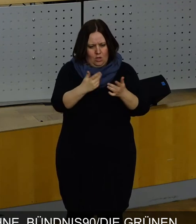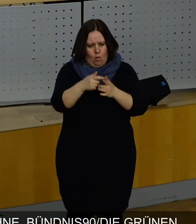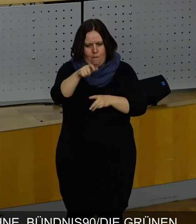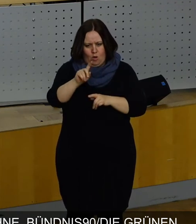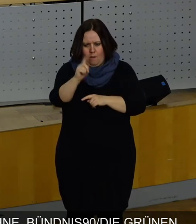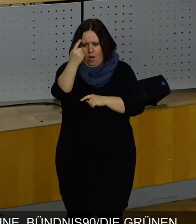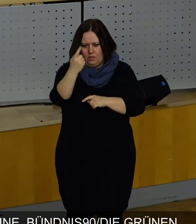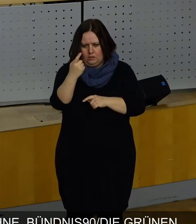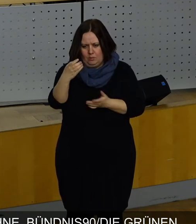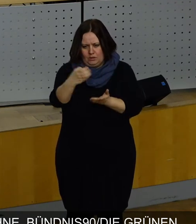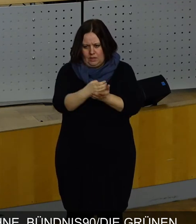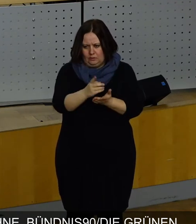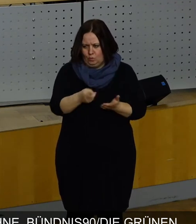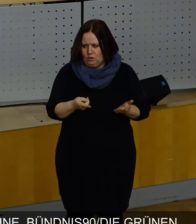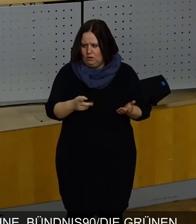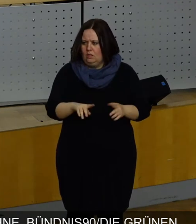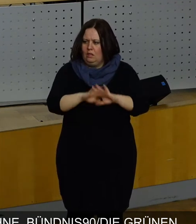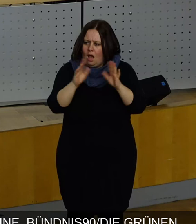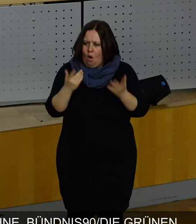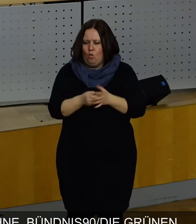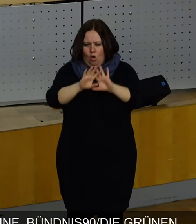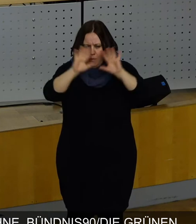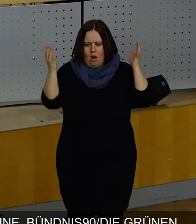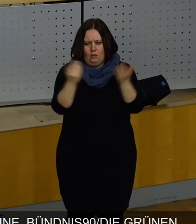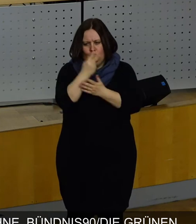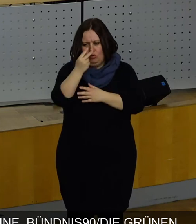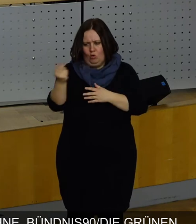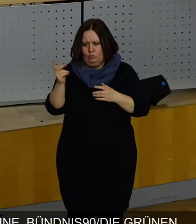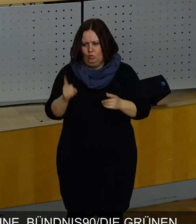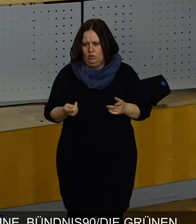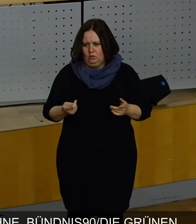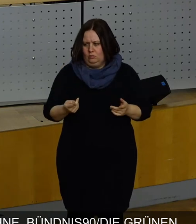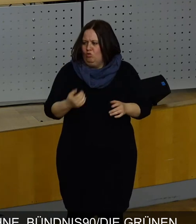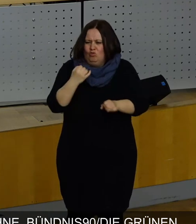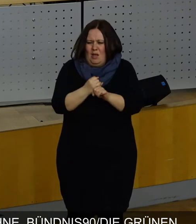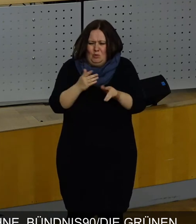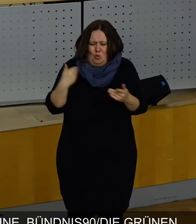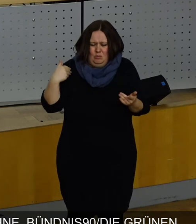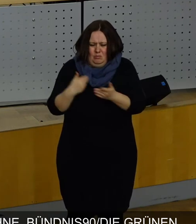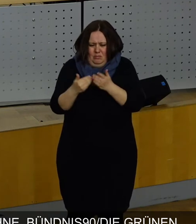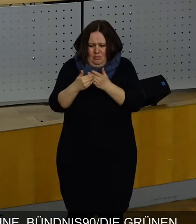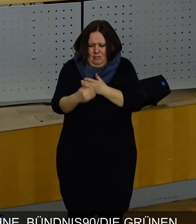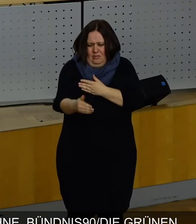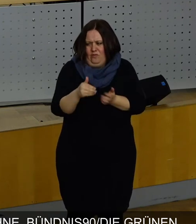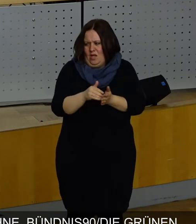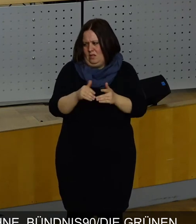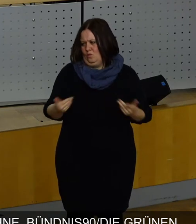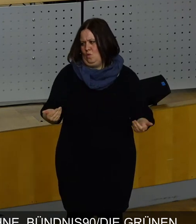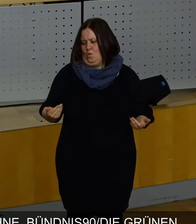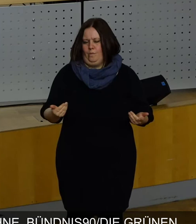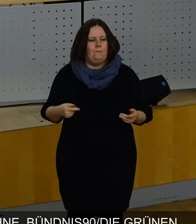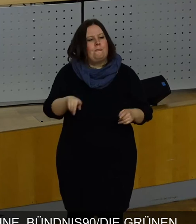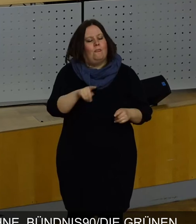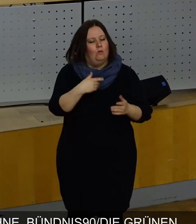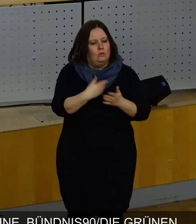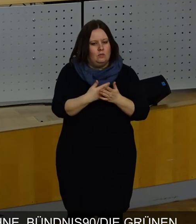Bürgermeisterposten zu besetzen ist, das ganze Paket betrachtet werden. Das war immer so und ist nichts Neues. Und da sind